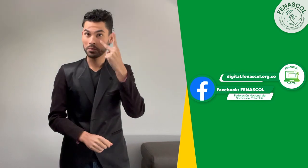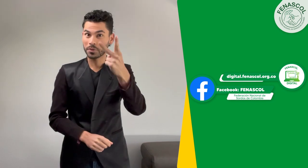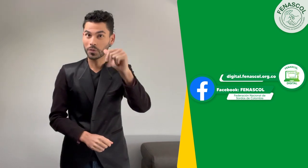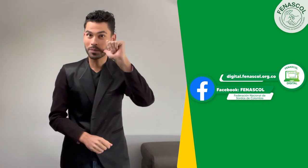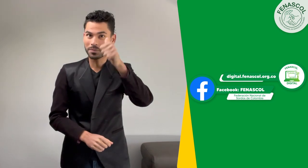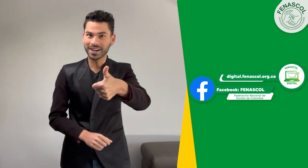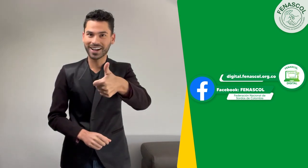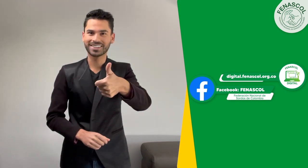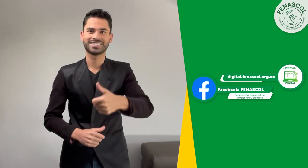¡Nos vemos mañana!